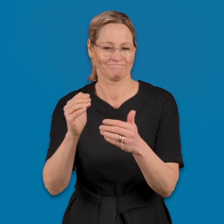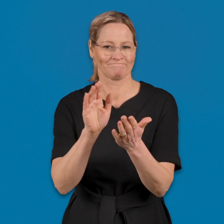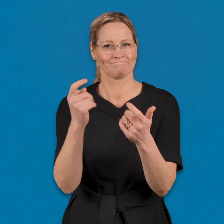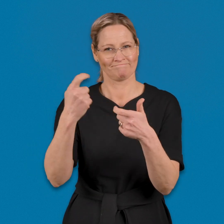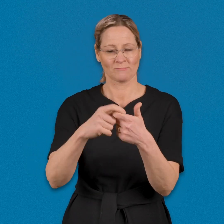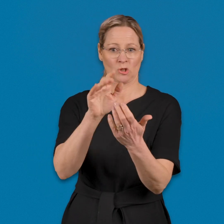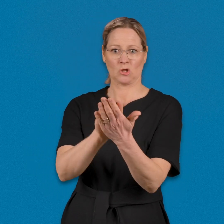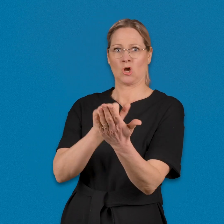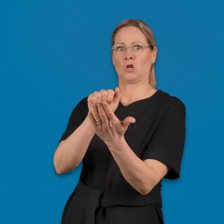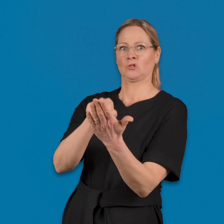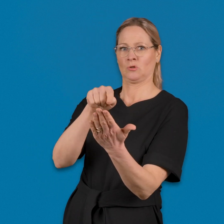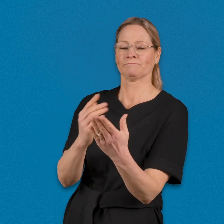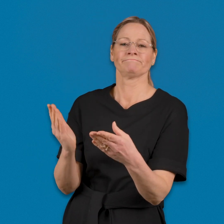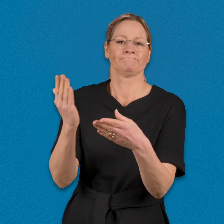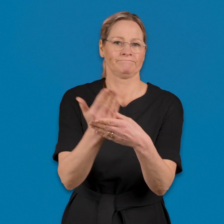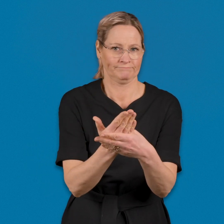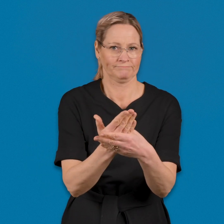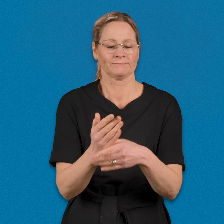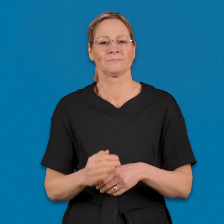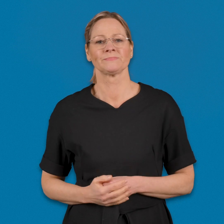oppilaitoksen todistus opintojen jatkumisesta.